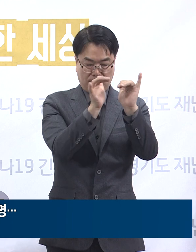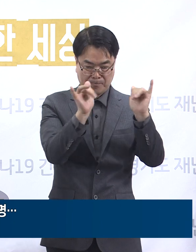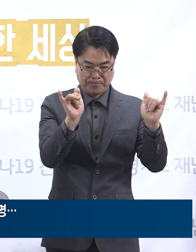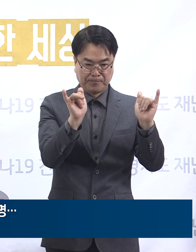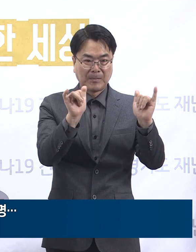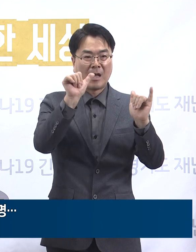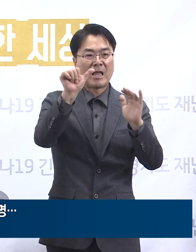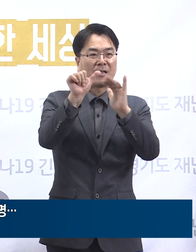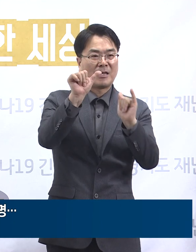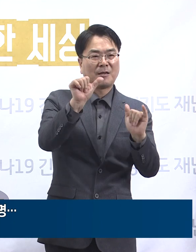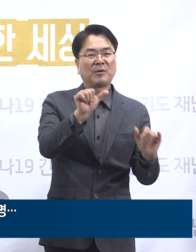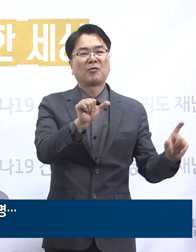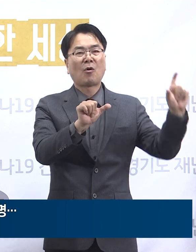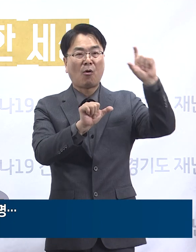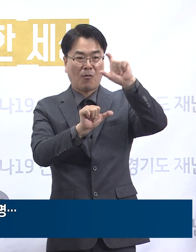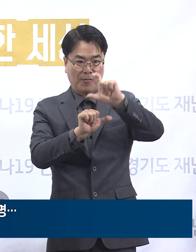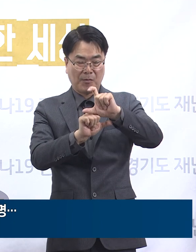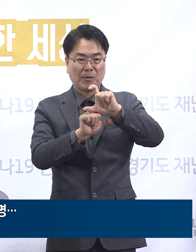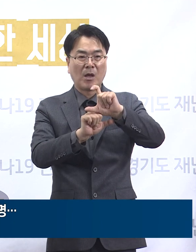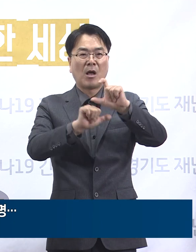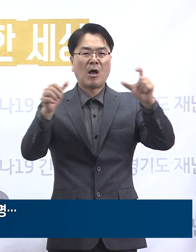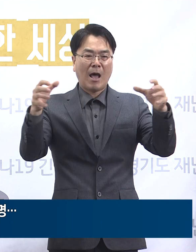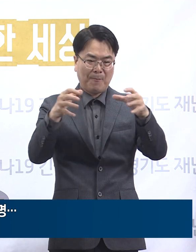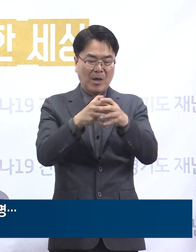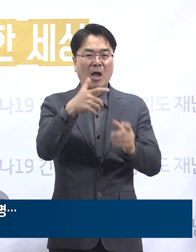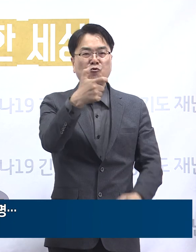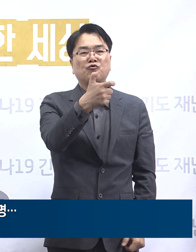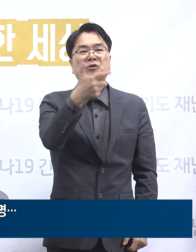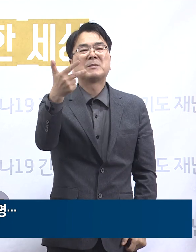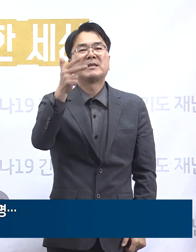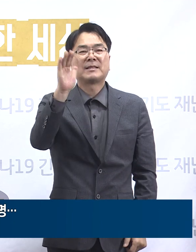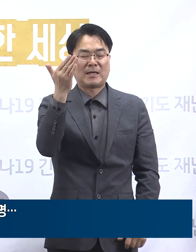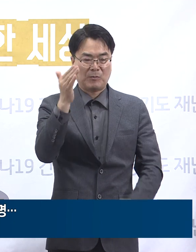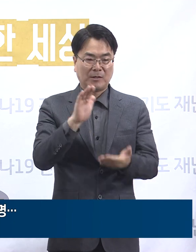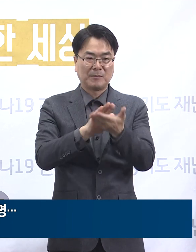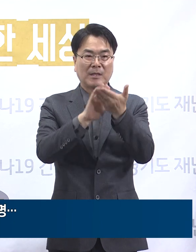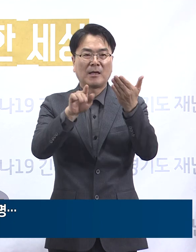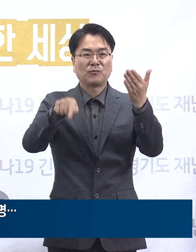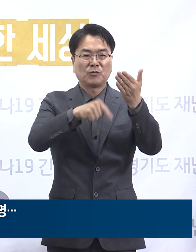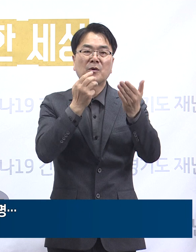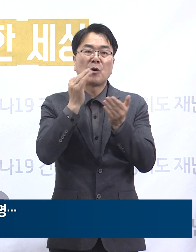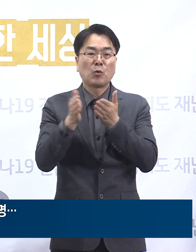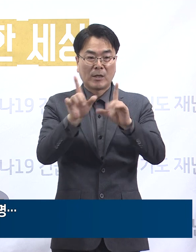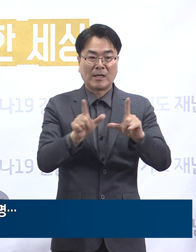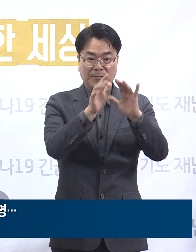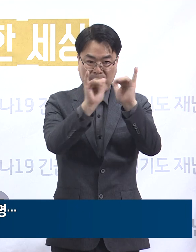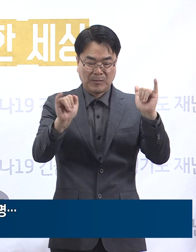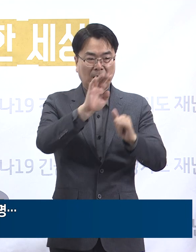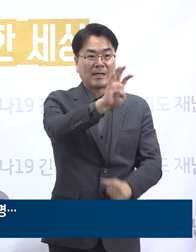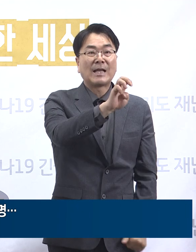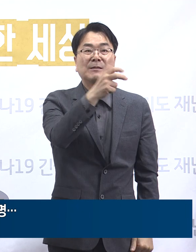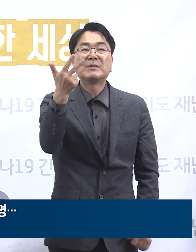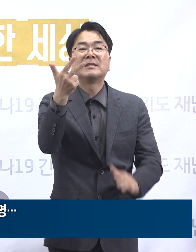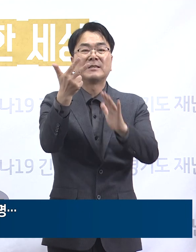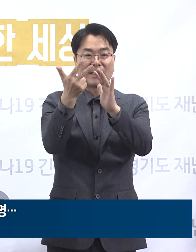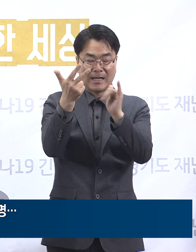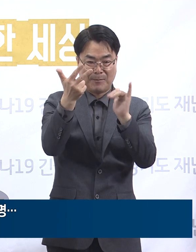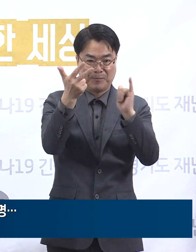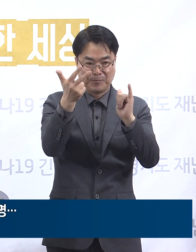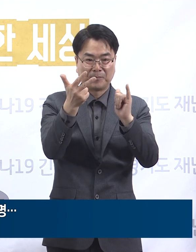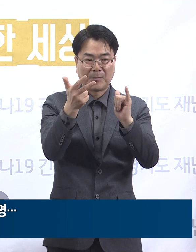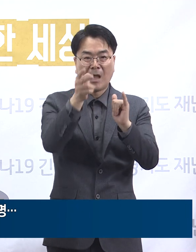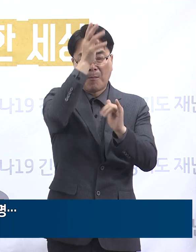이후 5명이 추가되어 총 67명으로 늘었습니다. 이 중 도내 확진자는 47명으로 환자가